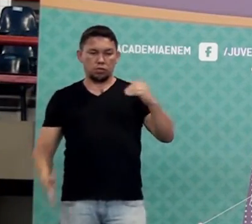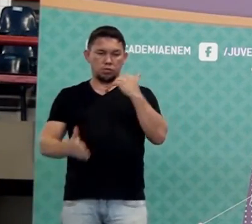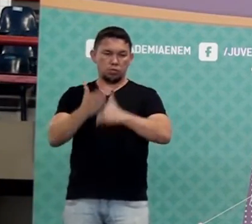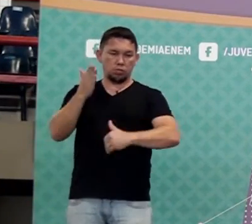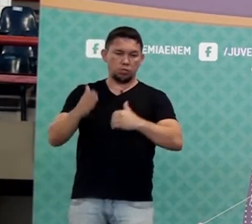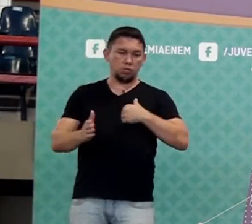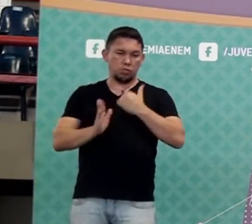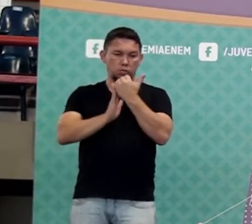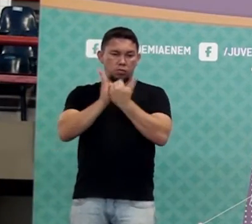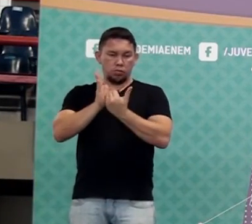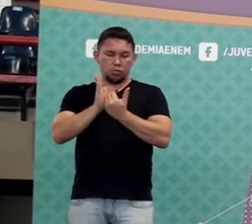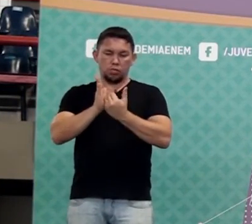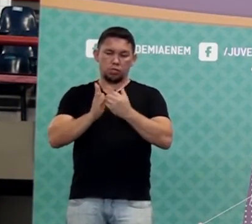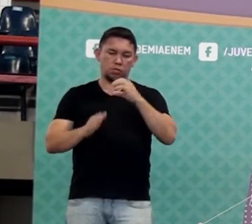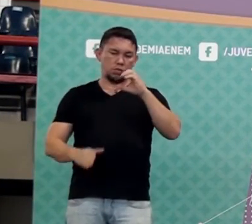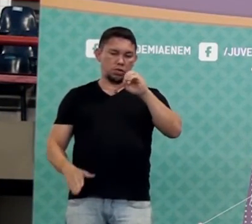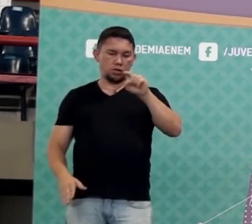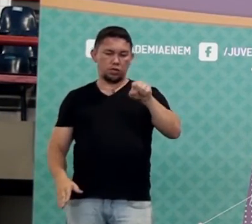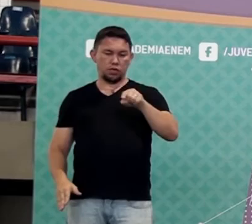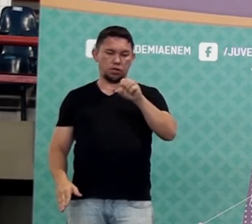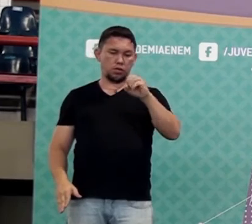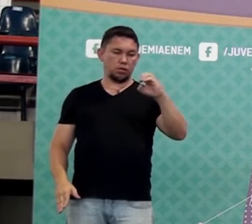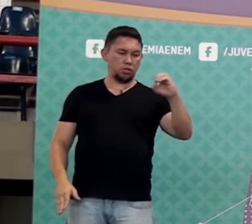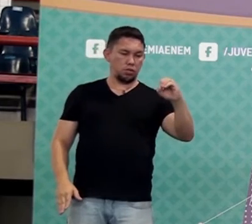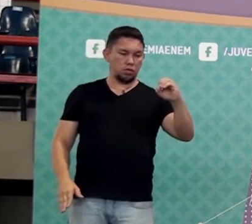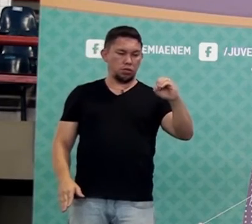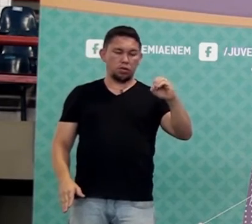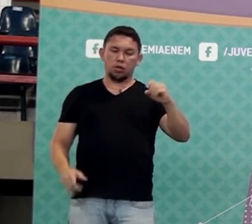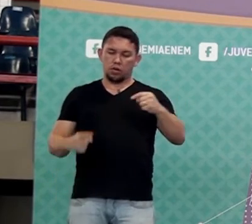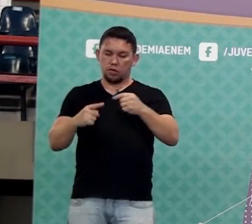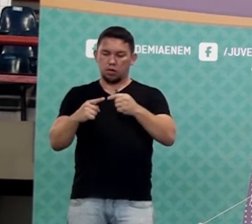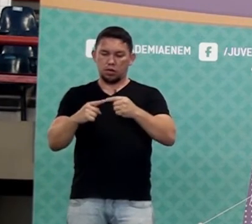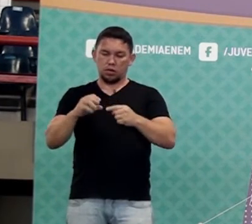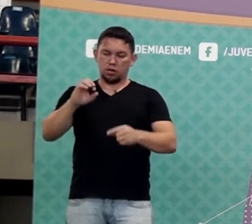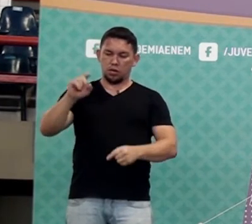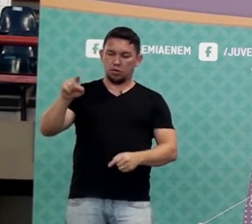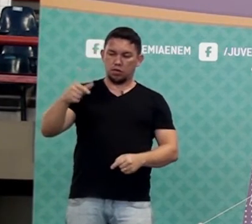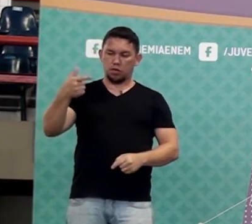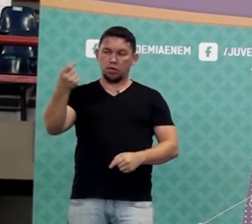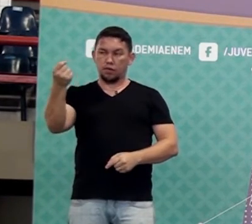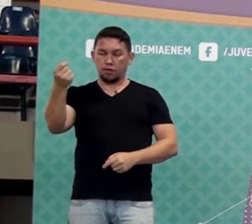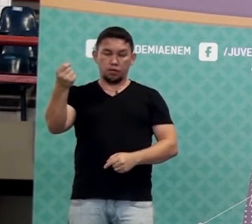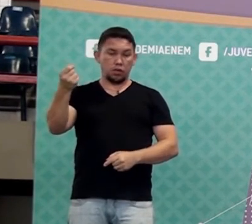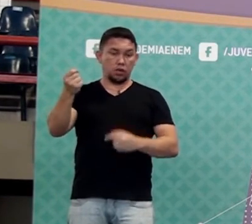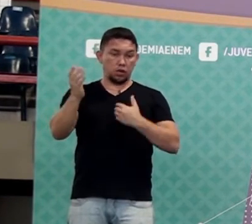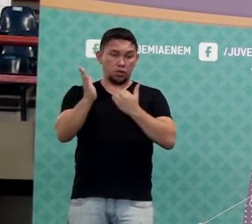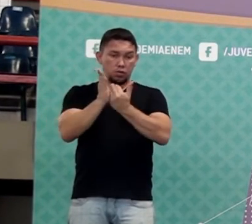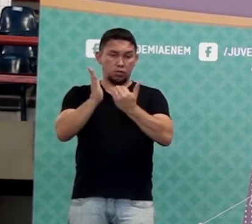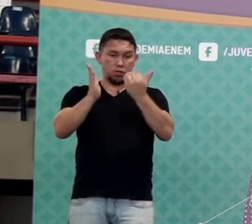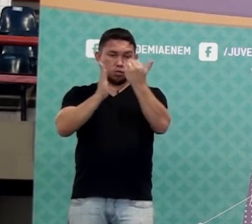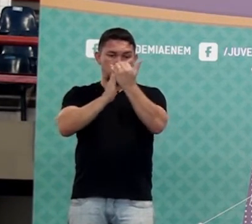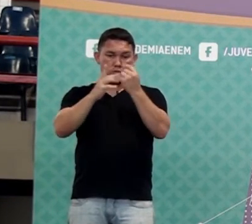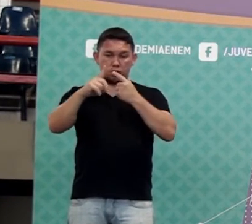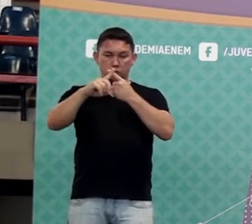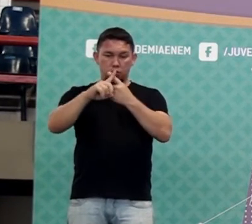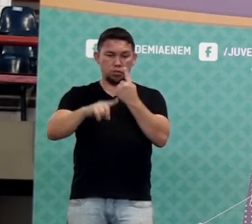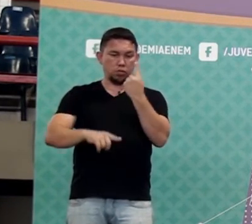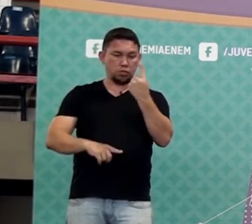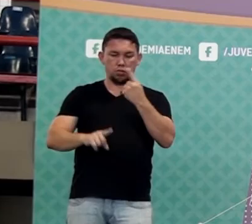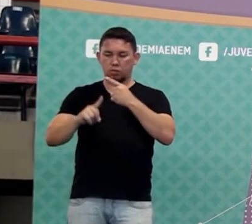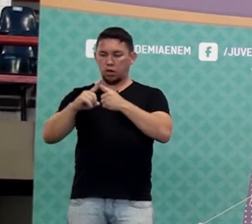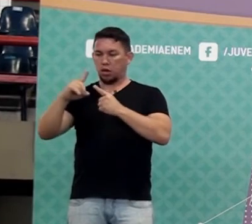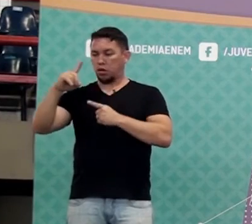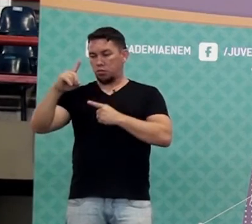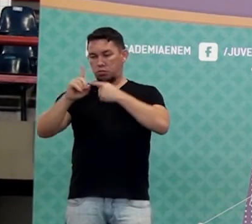Vai diminuir zero vírgula oitenta. Vai ficar zero vírgula vinte. Então pronto, ó. Se aumentar, eu multiplico por um mais a